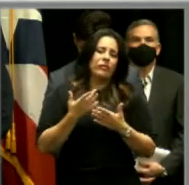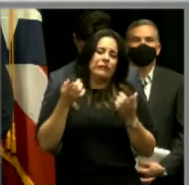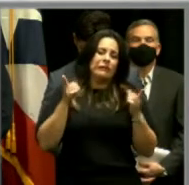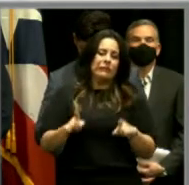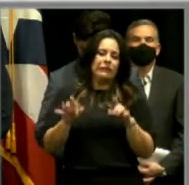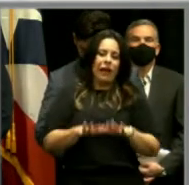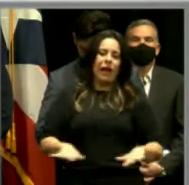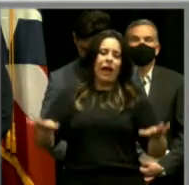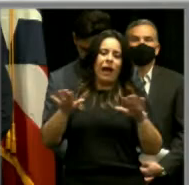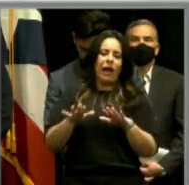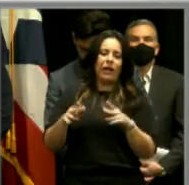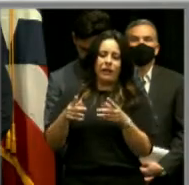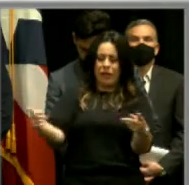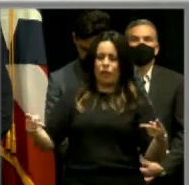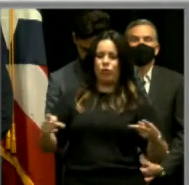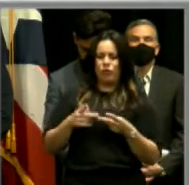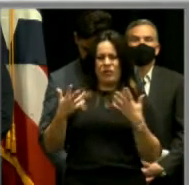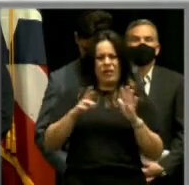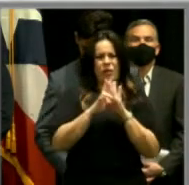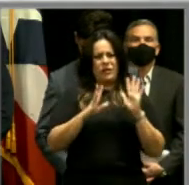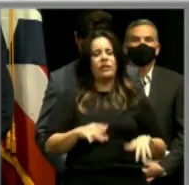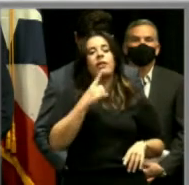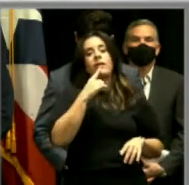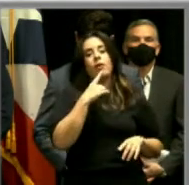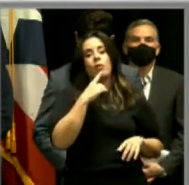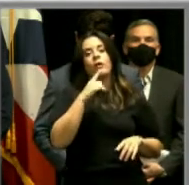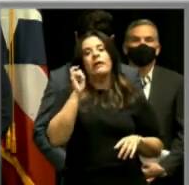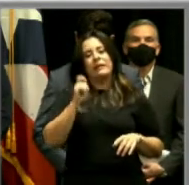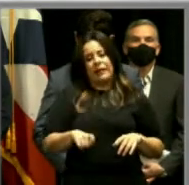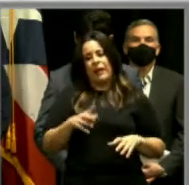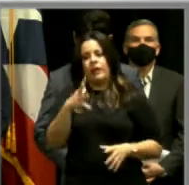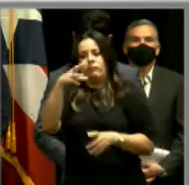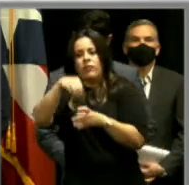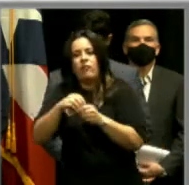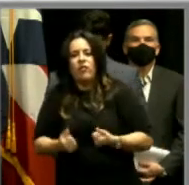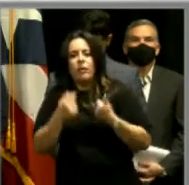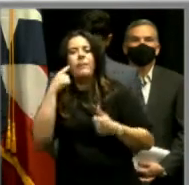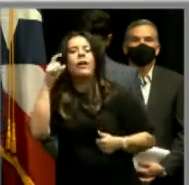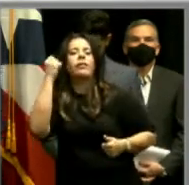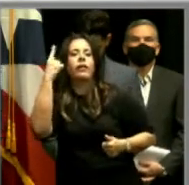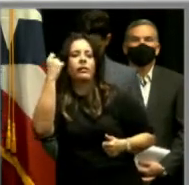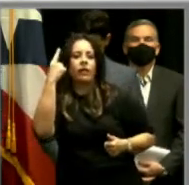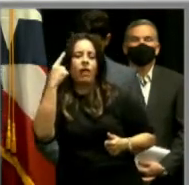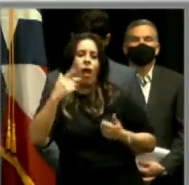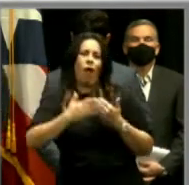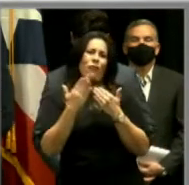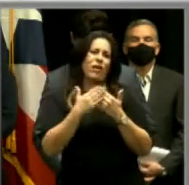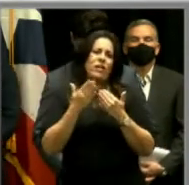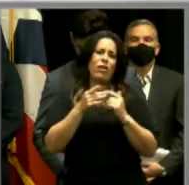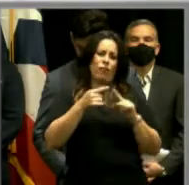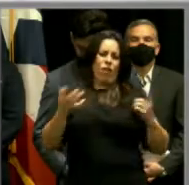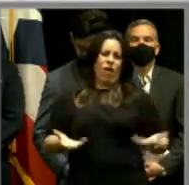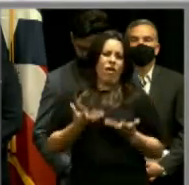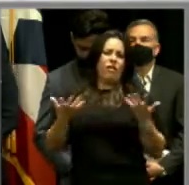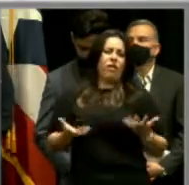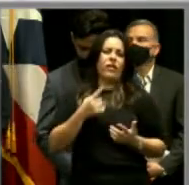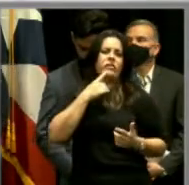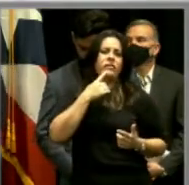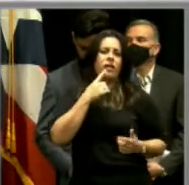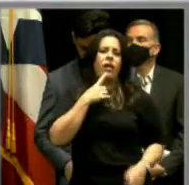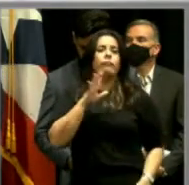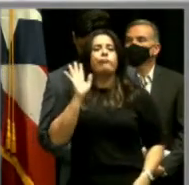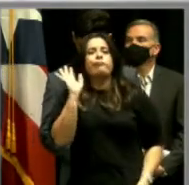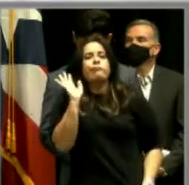geográfica de Vieques, como bien dijo el representante, hay que vivirla para poderla entender. Es muy fácil desde acá decir, ¿verdad? Que